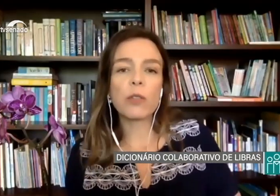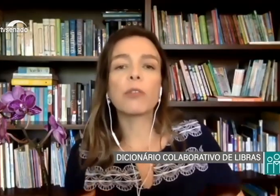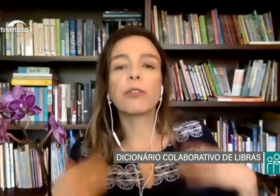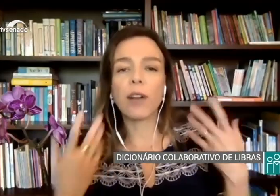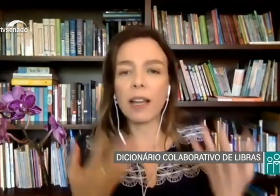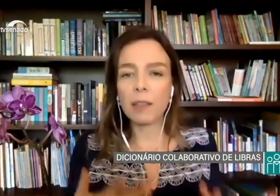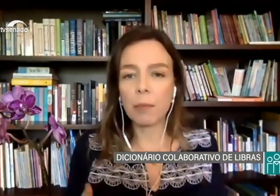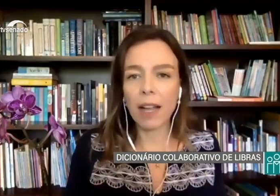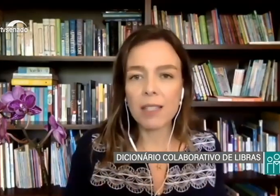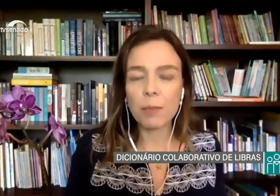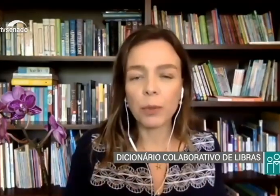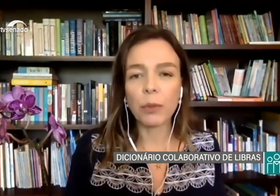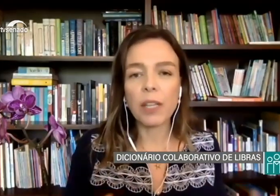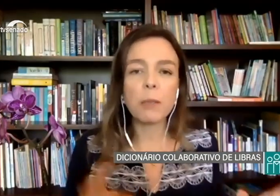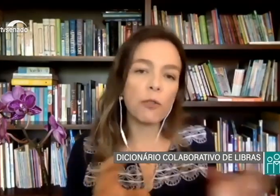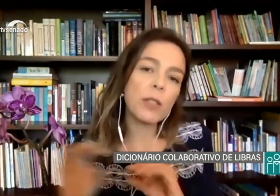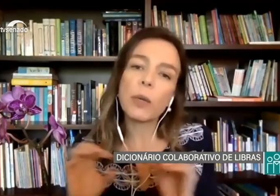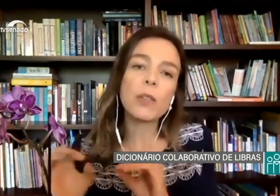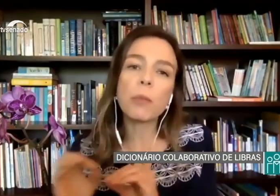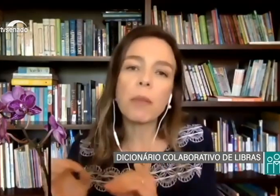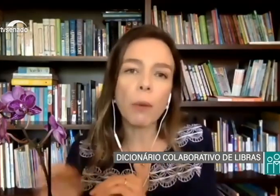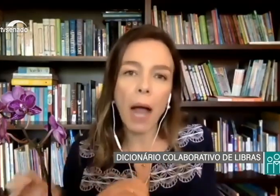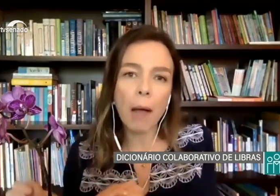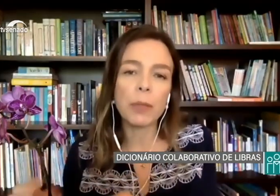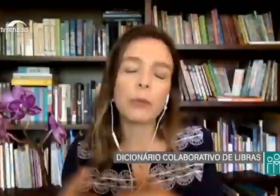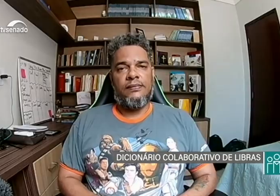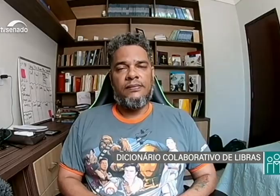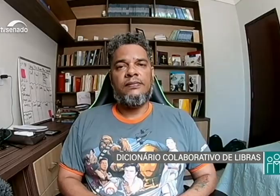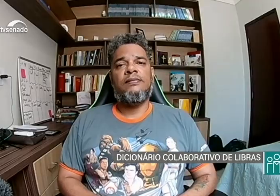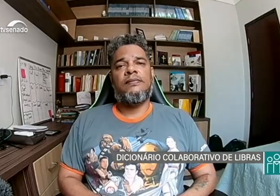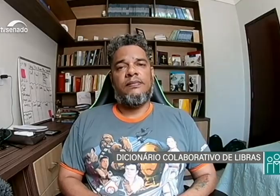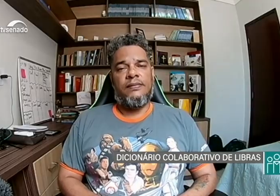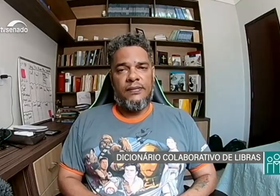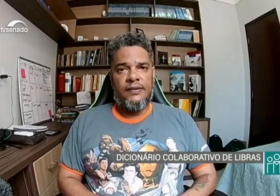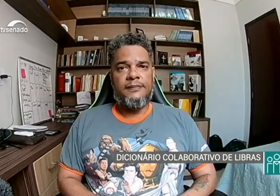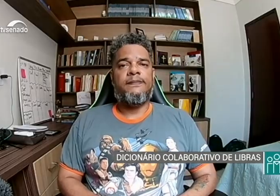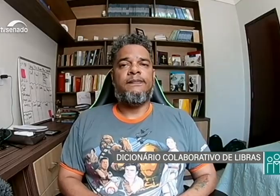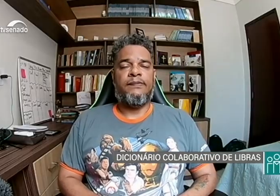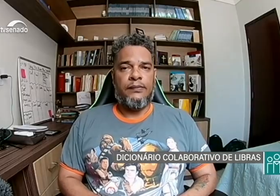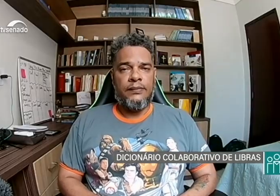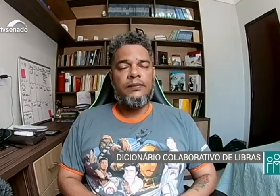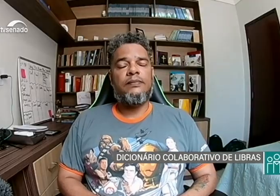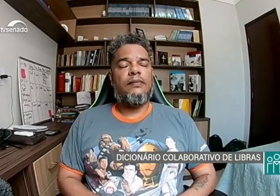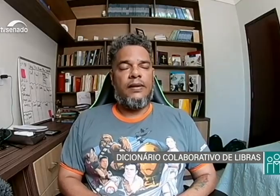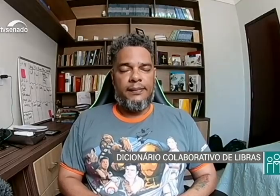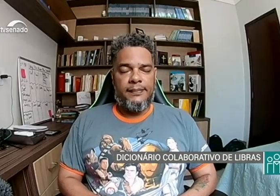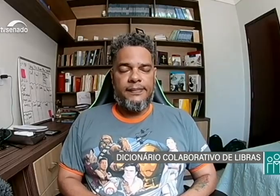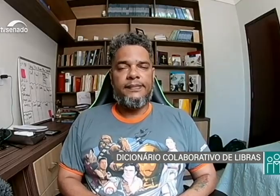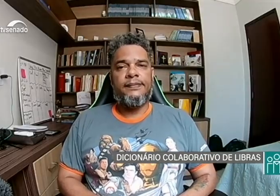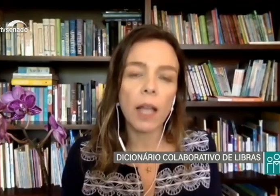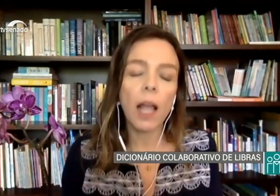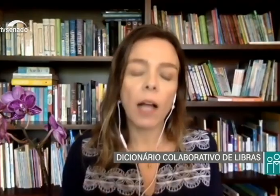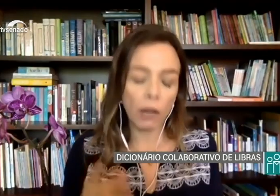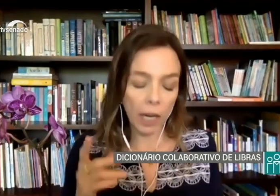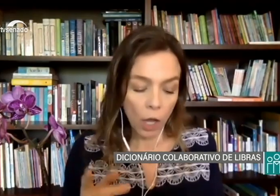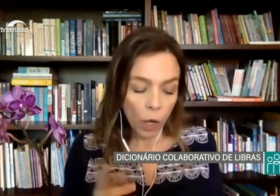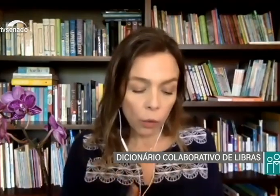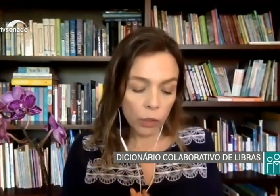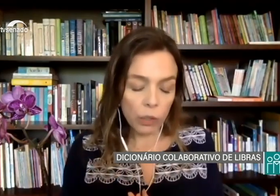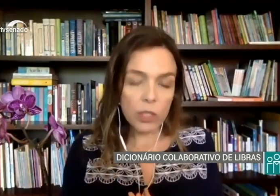fale mais em português e depois faça um resuminho rápido, né? Ele não vai traduzir tudo que foi dito, né? Agora, curioso,